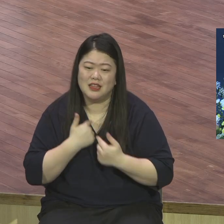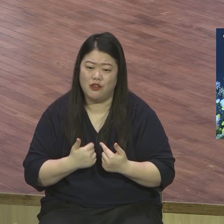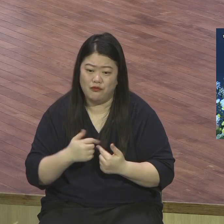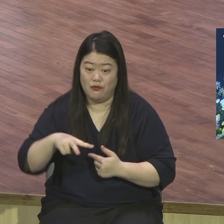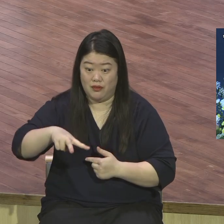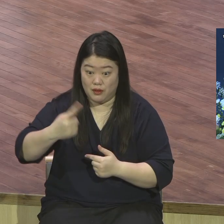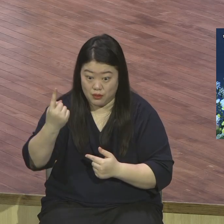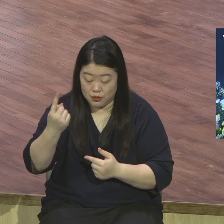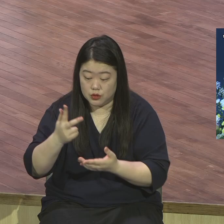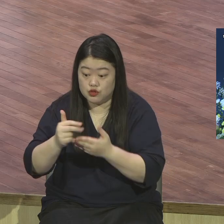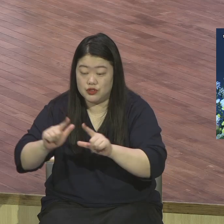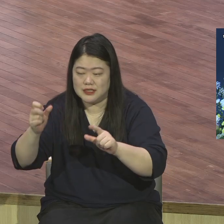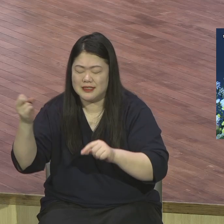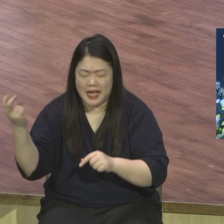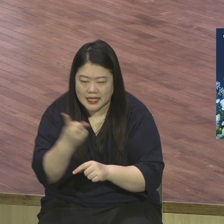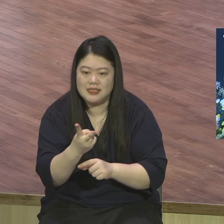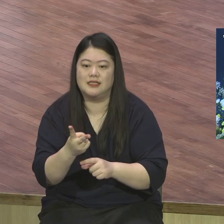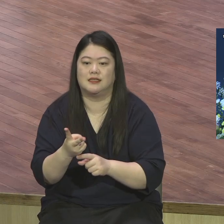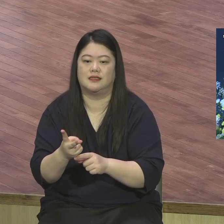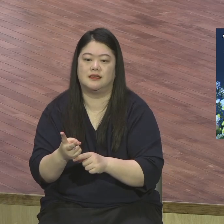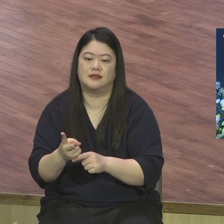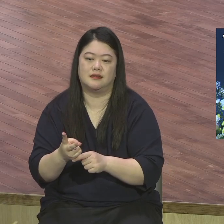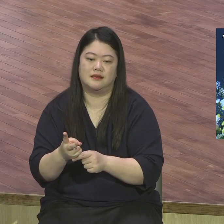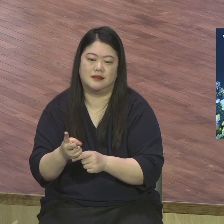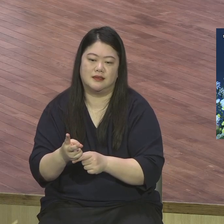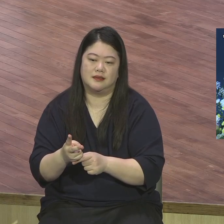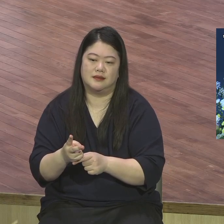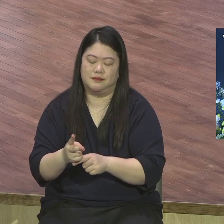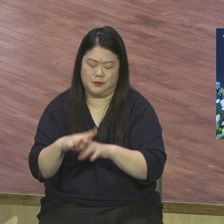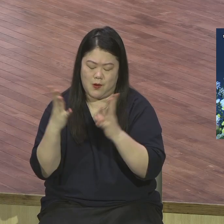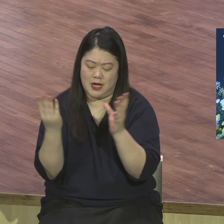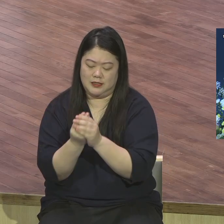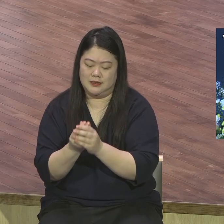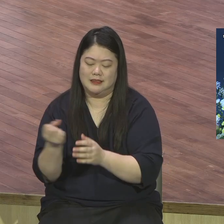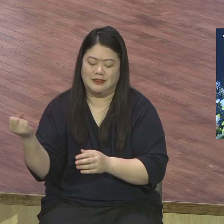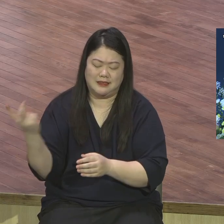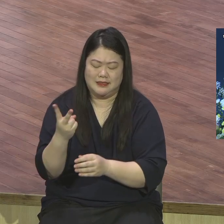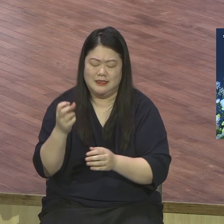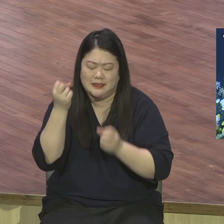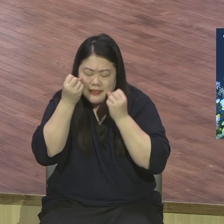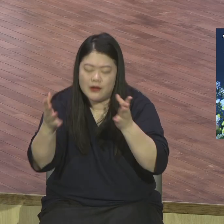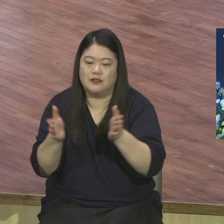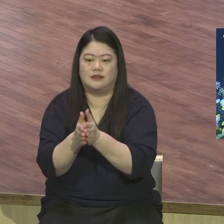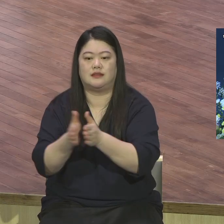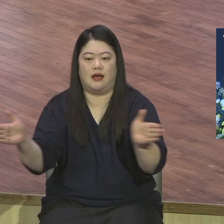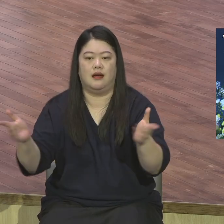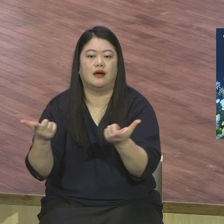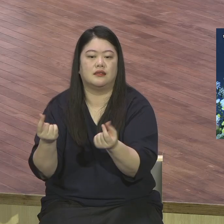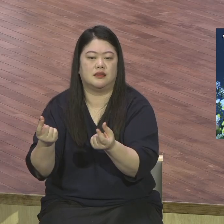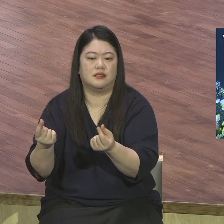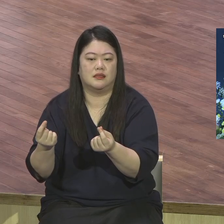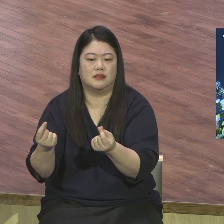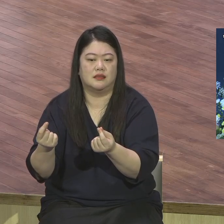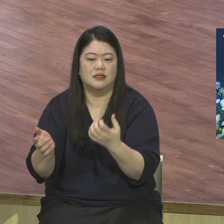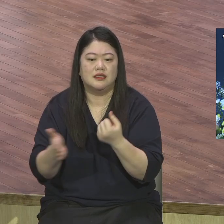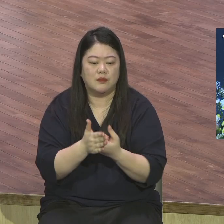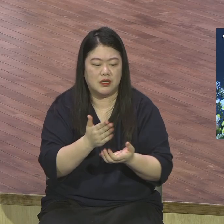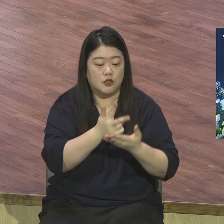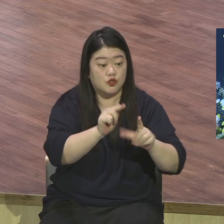질레베티넘 재창조 어저까지 지나갔다 오늘부터 새로운 시작이다 아멘 새틀을 갖추라 내 생각은 아니다